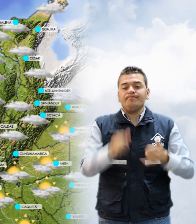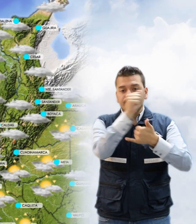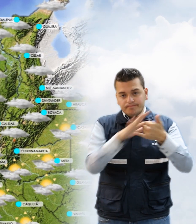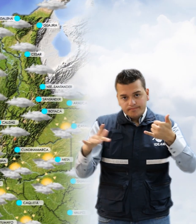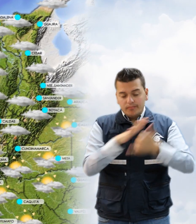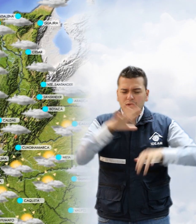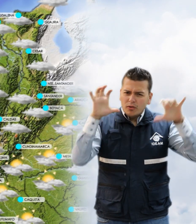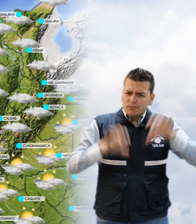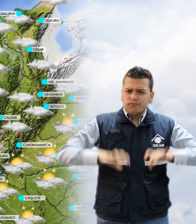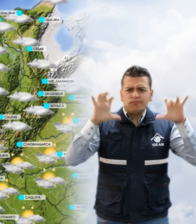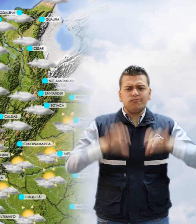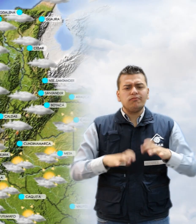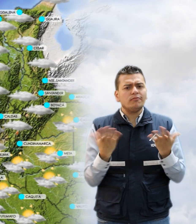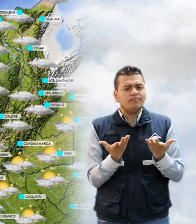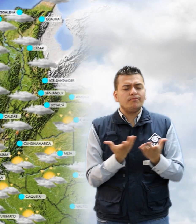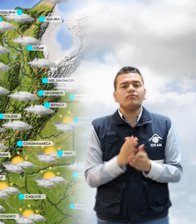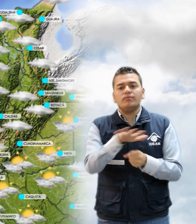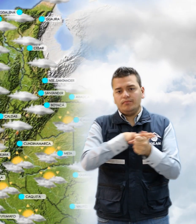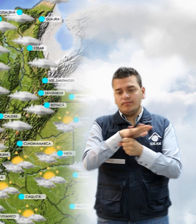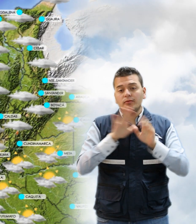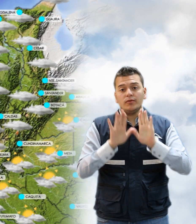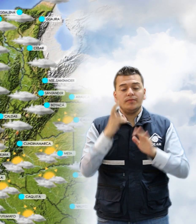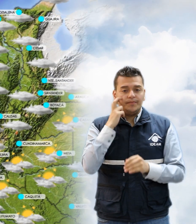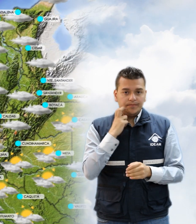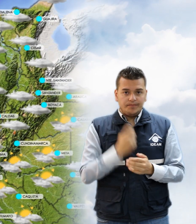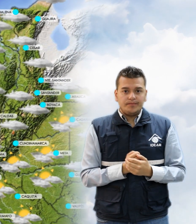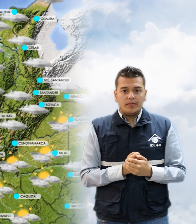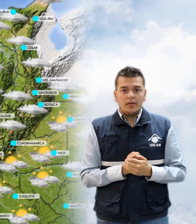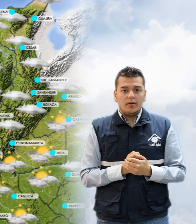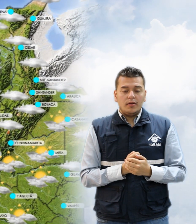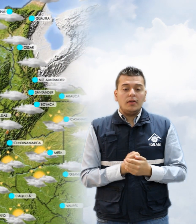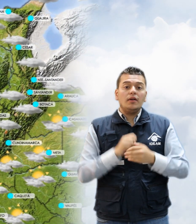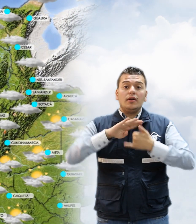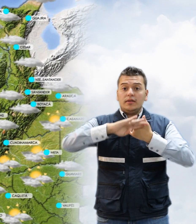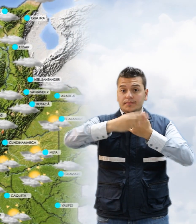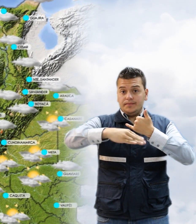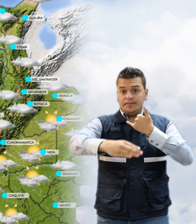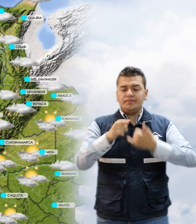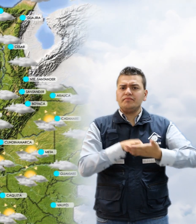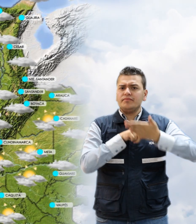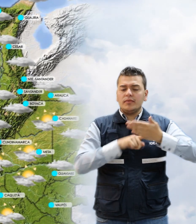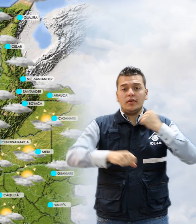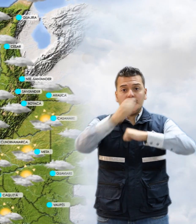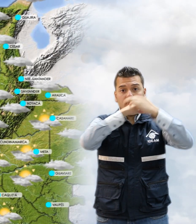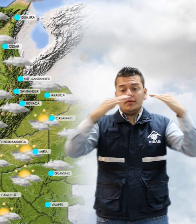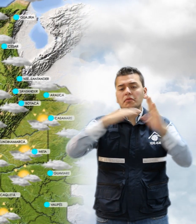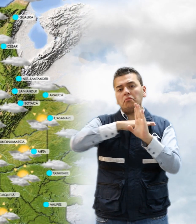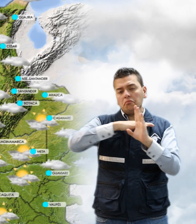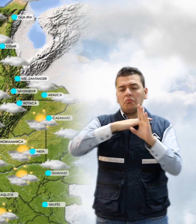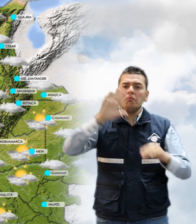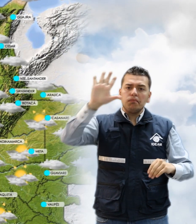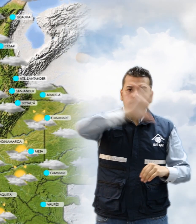lluvias se concentrarán en sectores del departamento de Chocó. La región andina presentará condiciones de cielo parcialmente